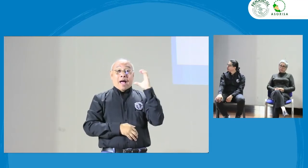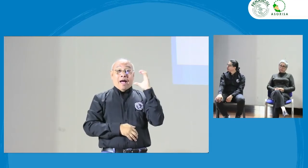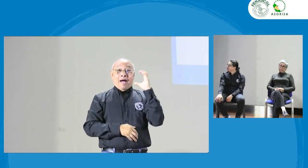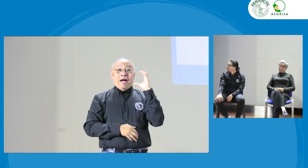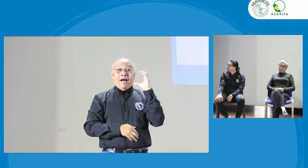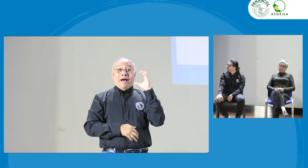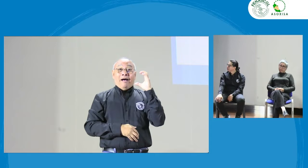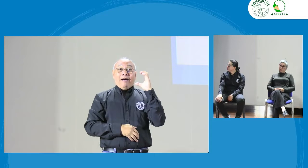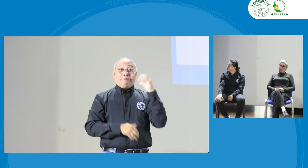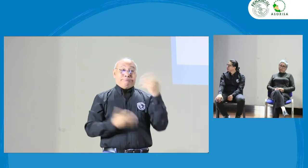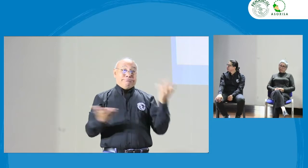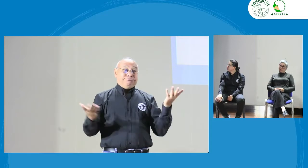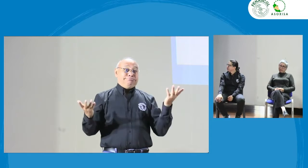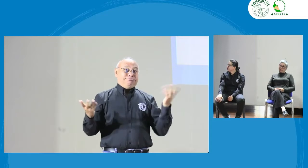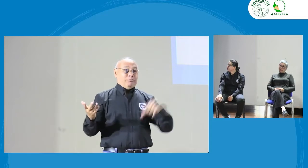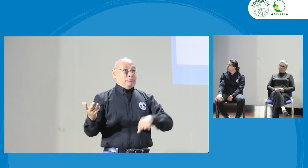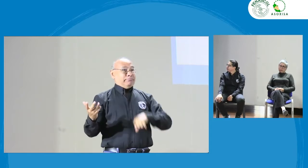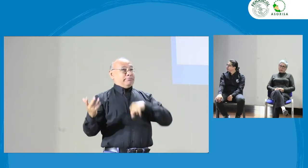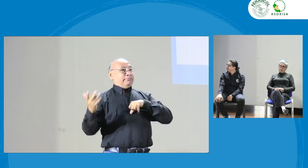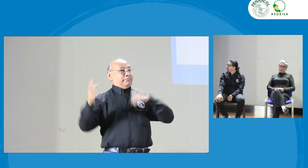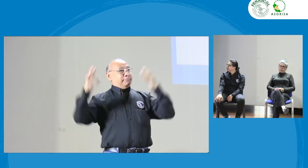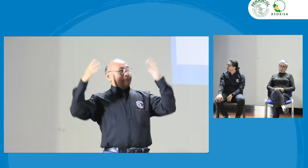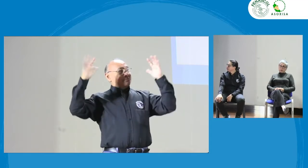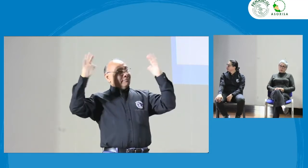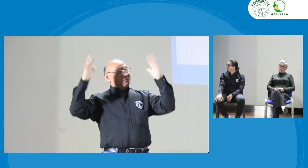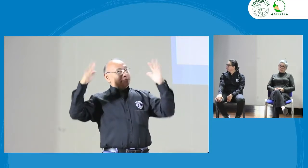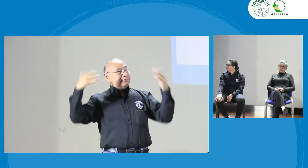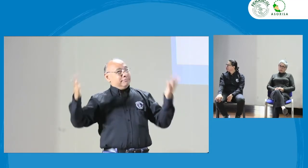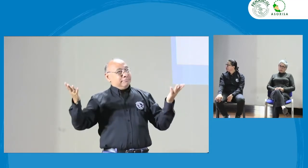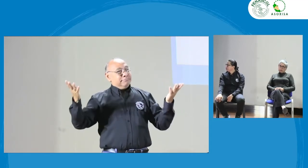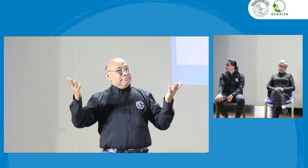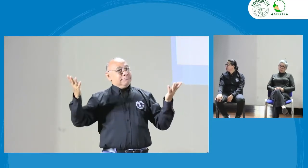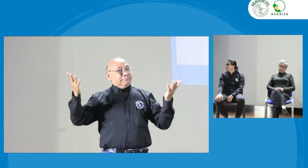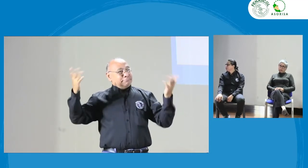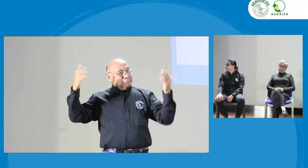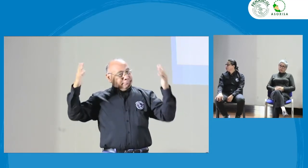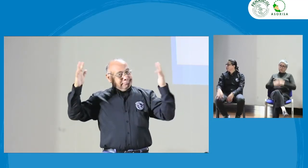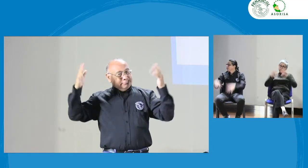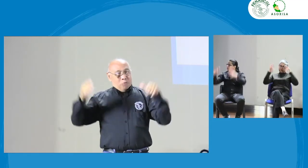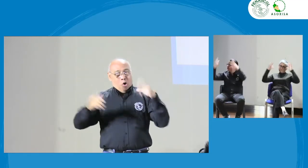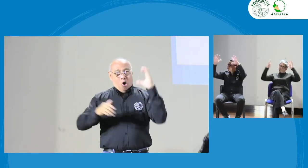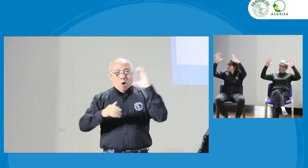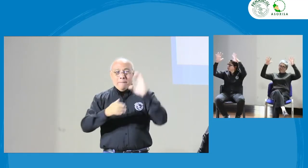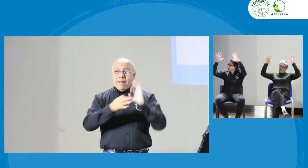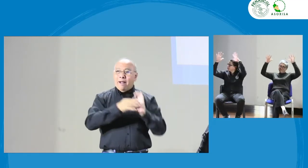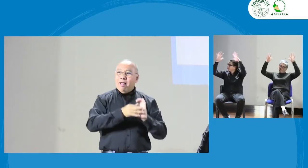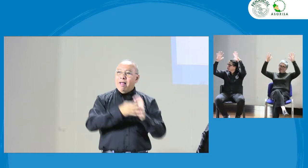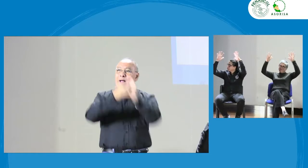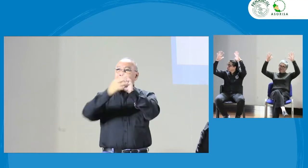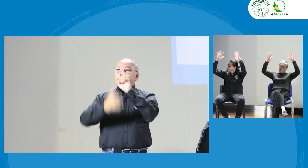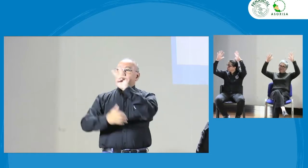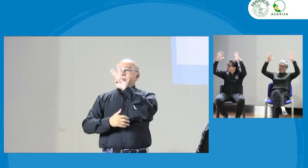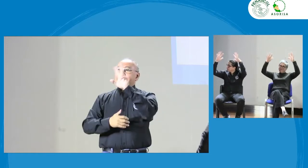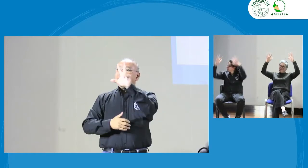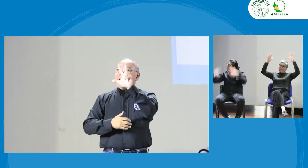el único país que celebra de manera nacional su lengua de señas es Colombia, así que debemos celebrarlo.